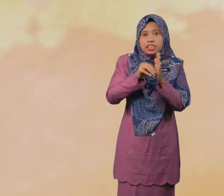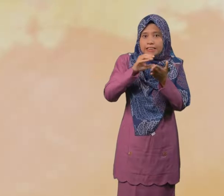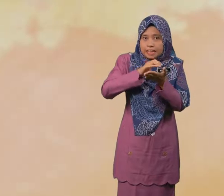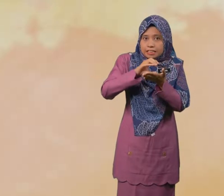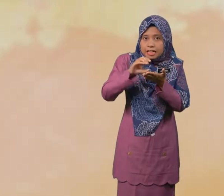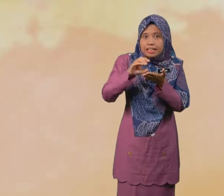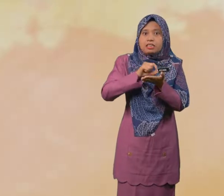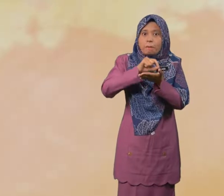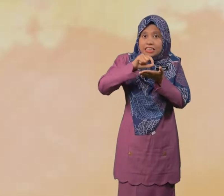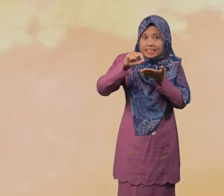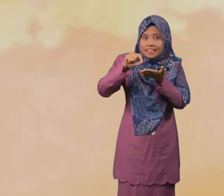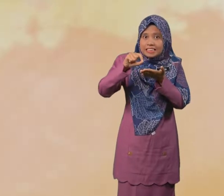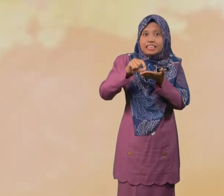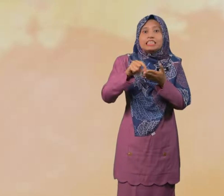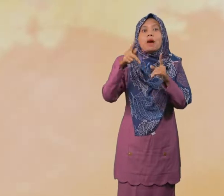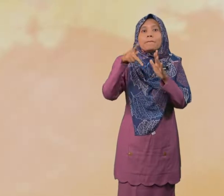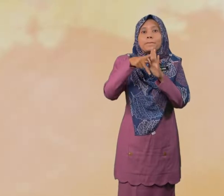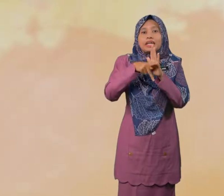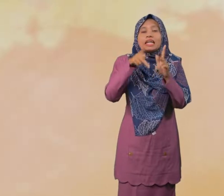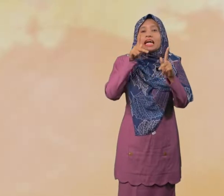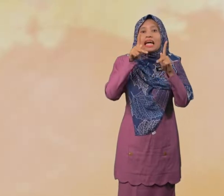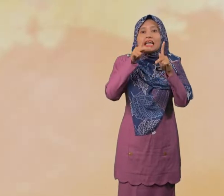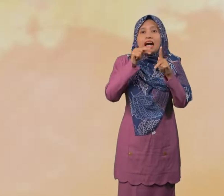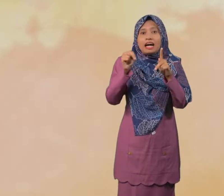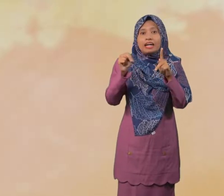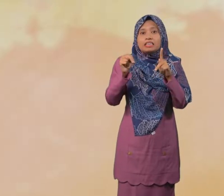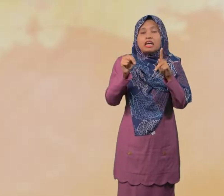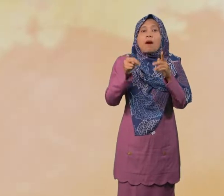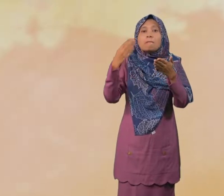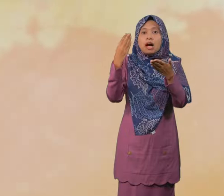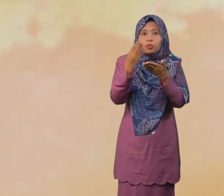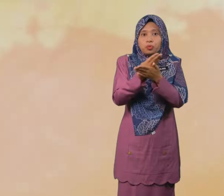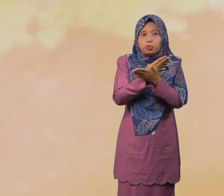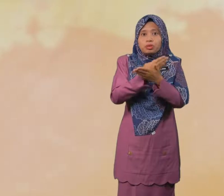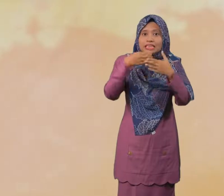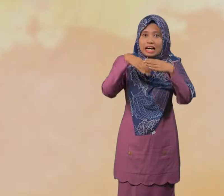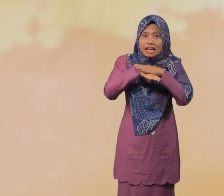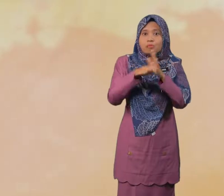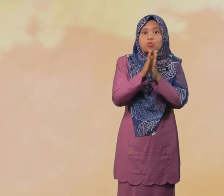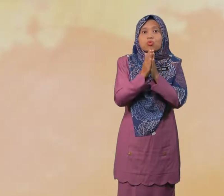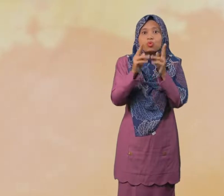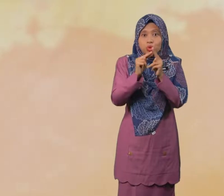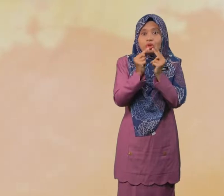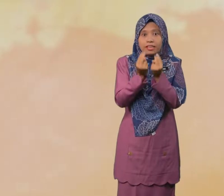mencatatkan perkataan baru dalam buku nota